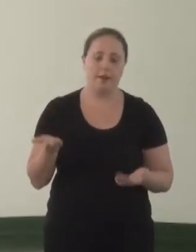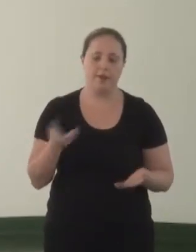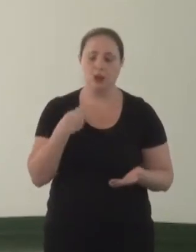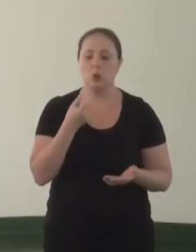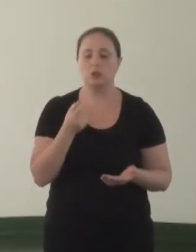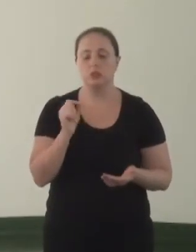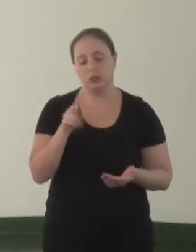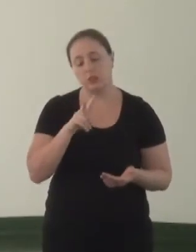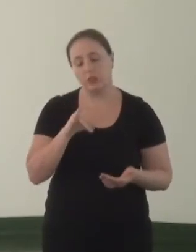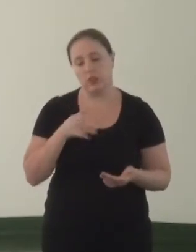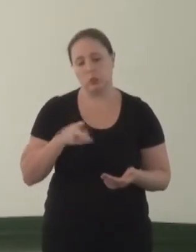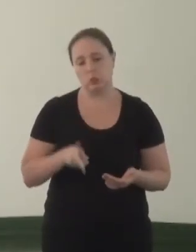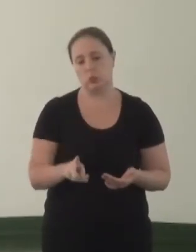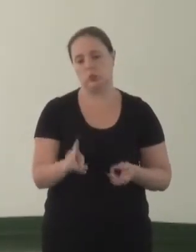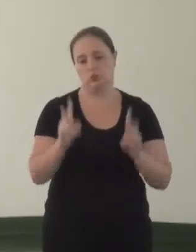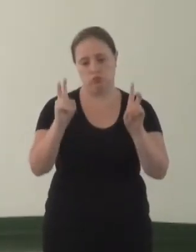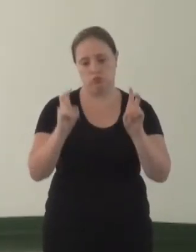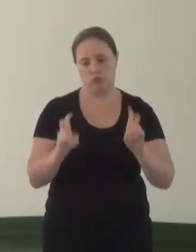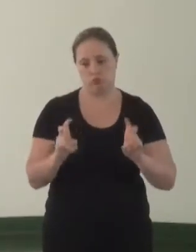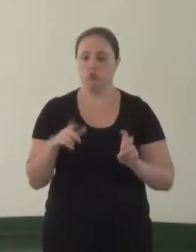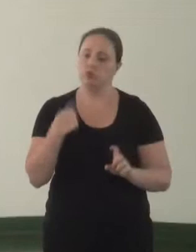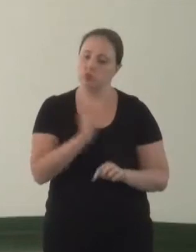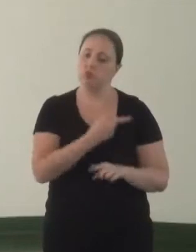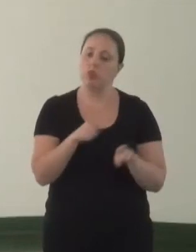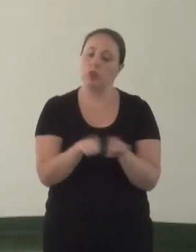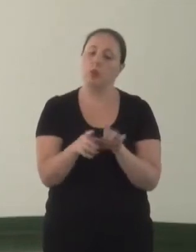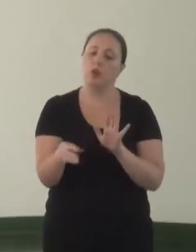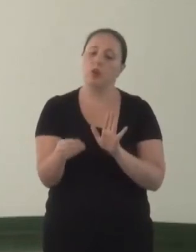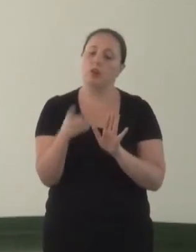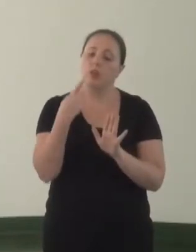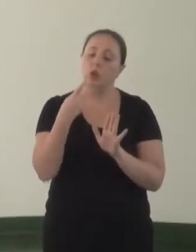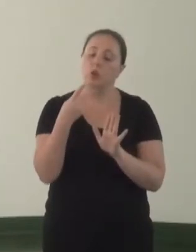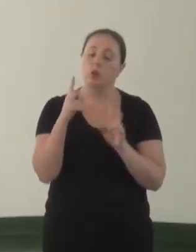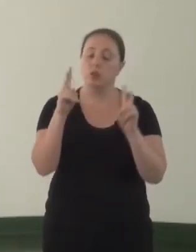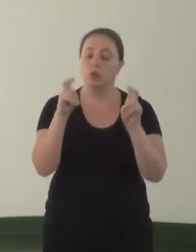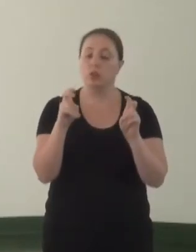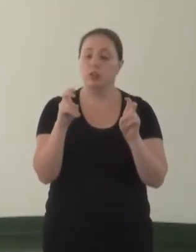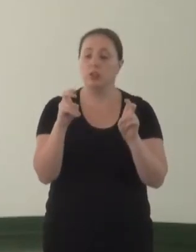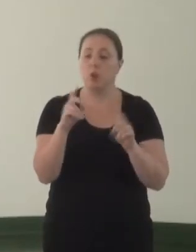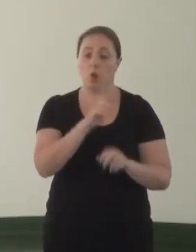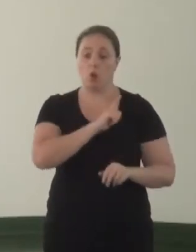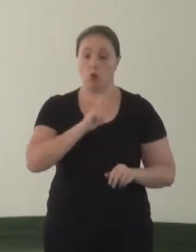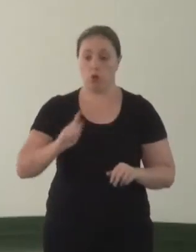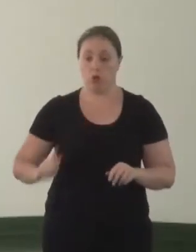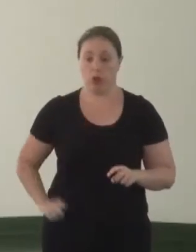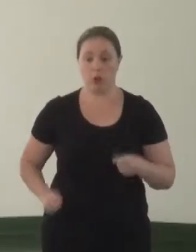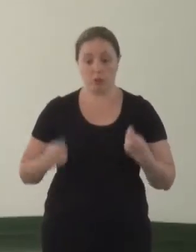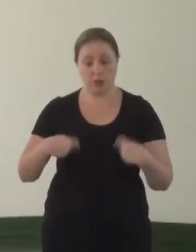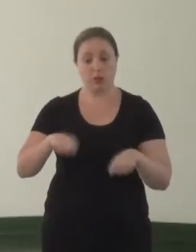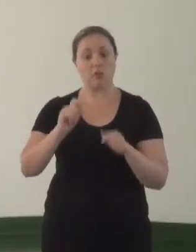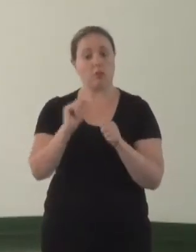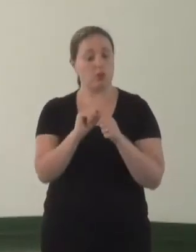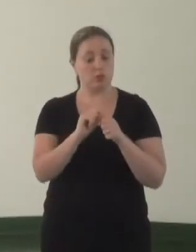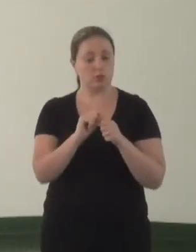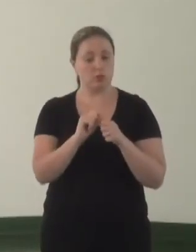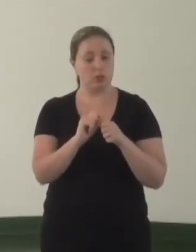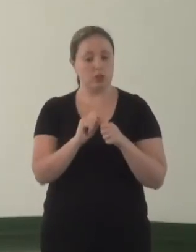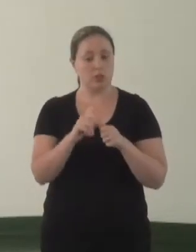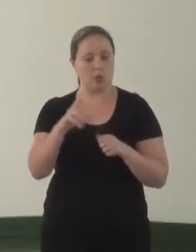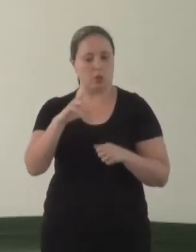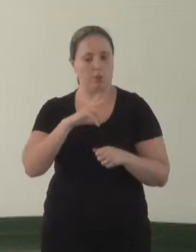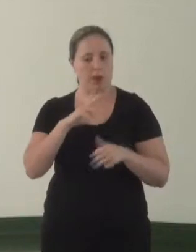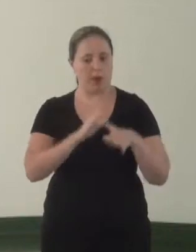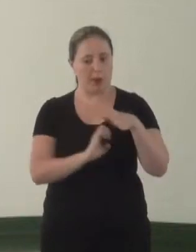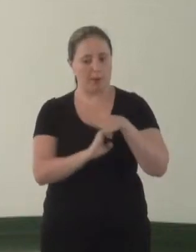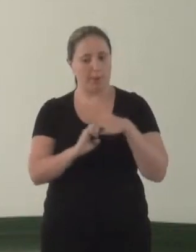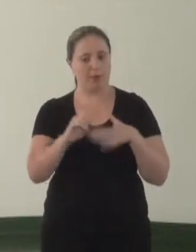dar continuidade a esse segmento, né? E também a gente colocou muito a questão que o governo tem que fazer para que a iniciativa privada